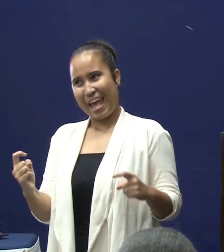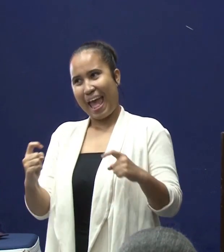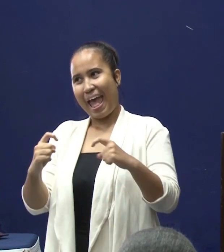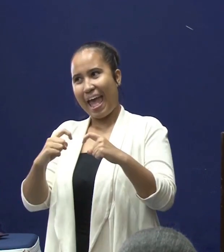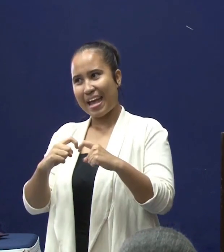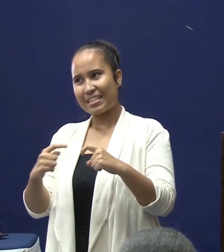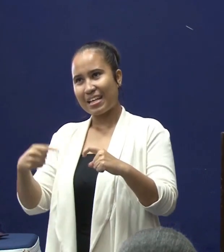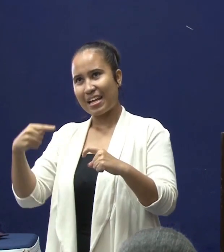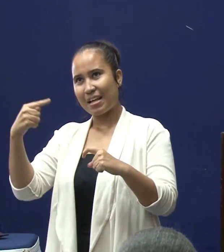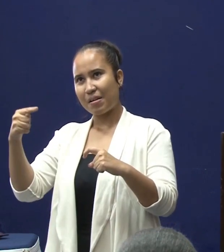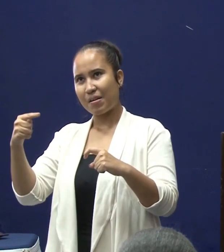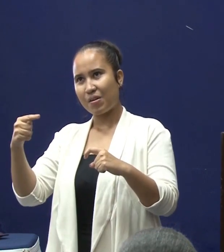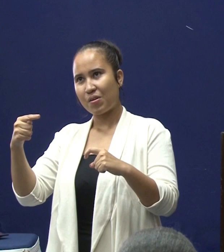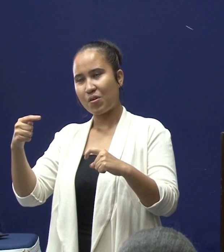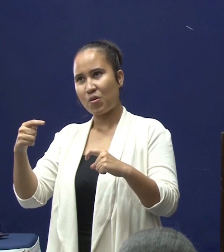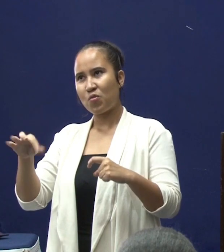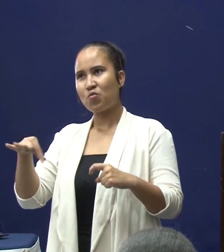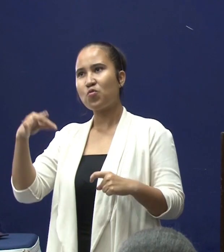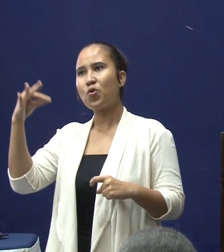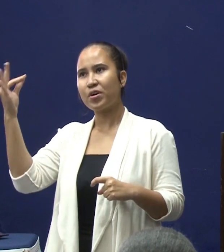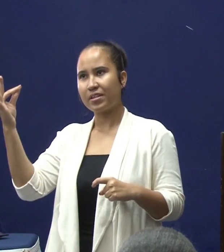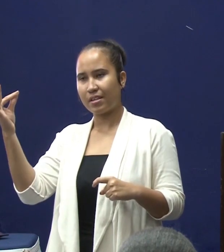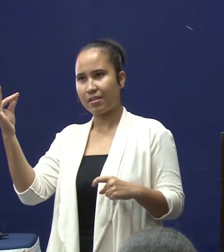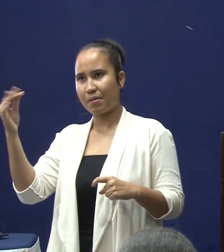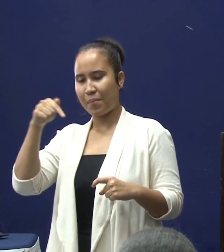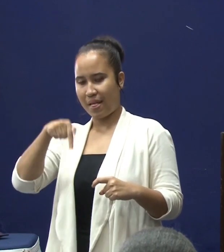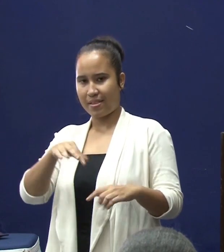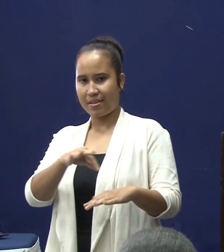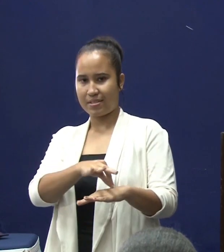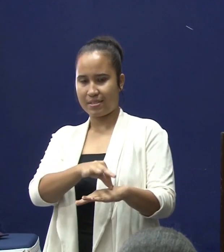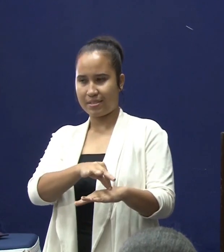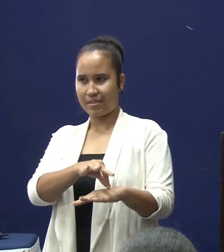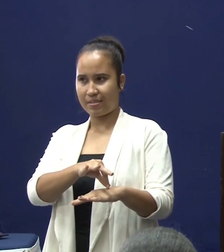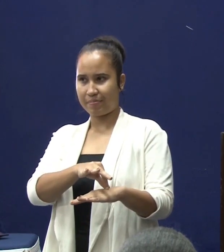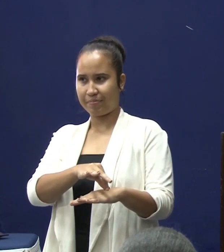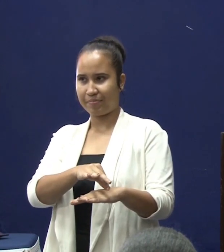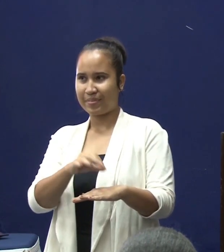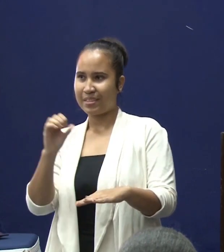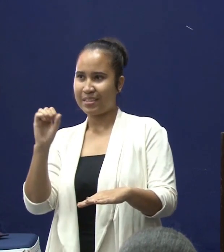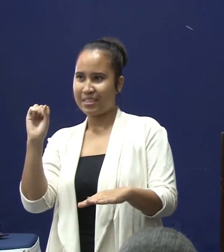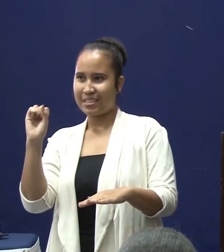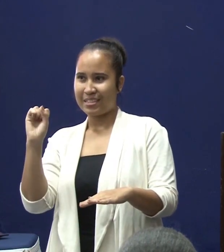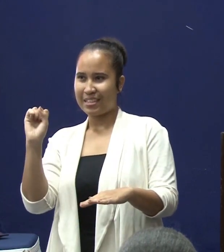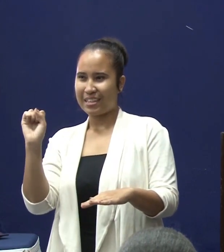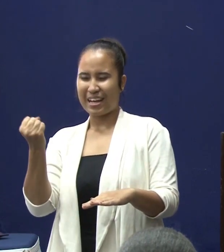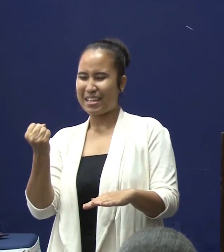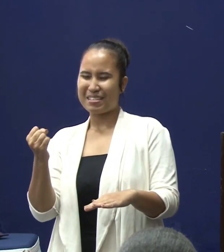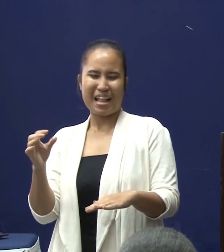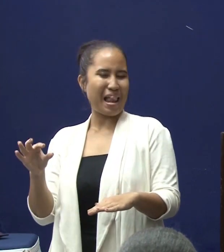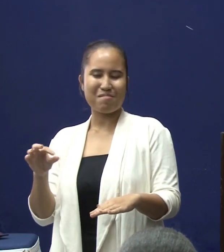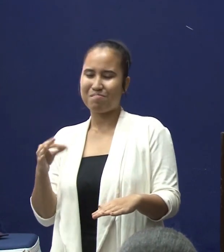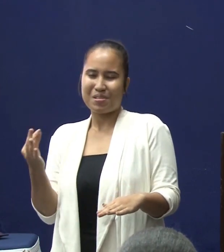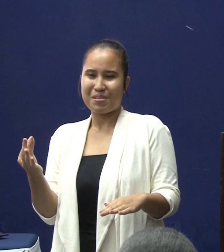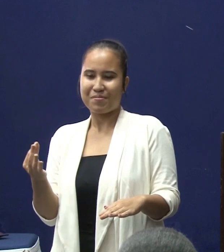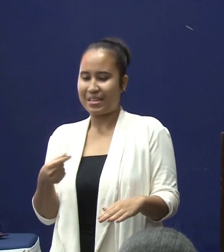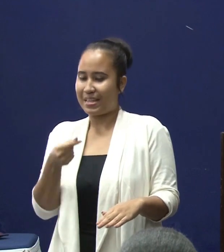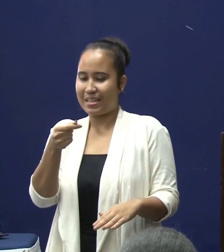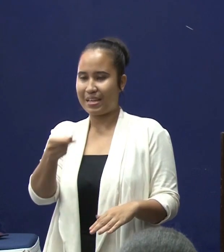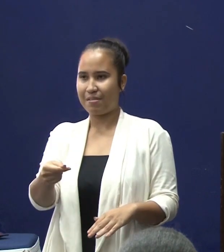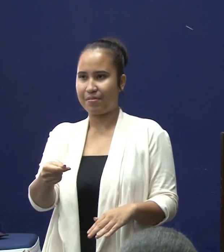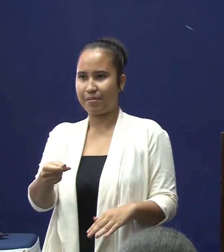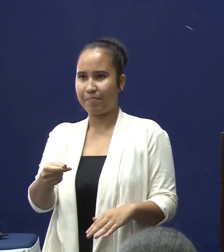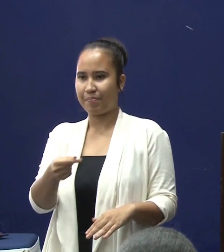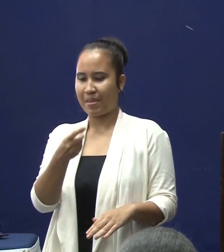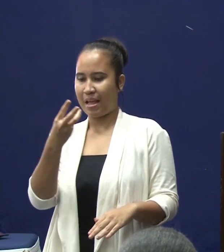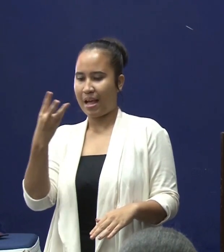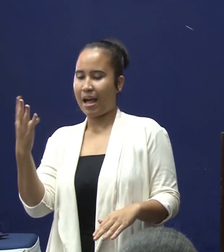voordeel hebben bij deze ziekte. Dus dat wil zeggen, je kan ze net zo goed niet geven. Er zijn een aantal middelen die